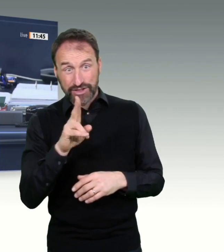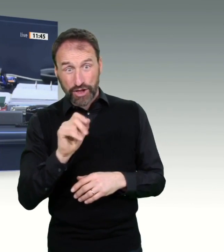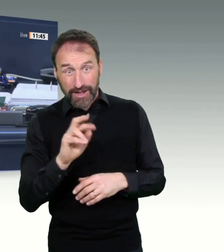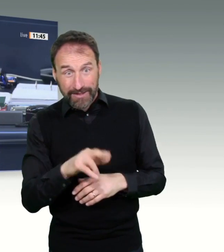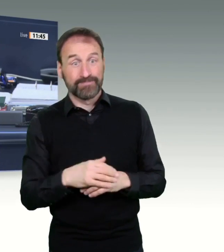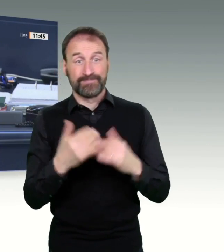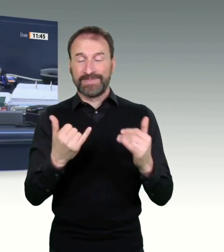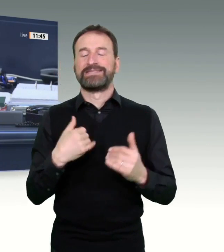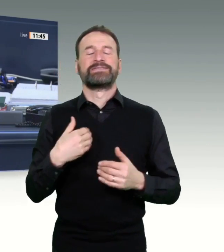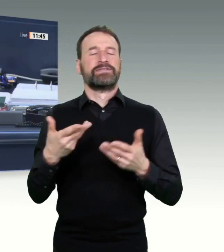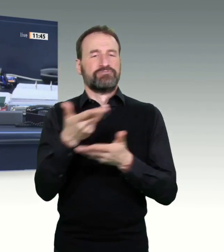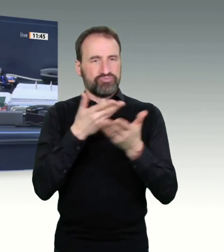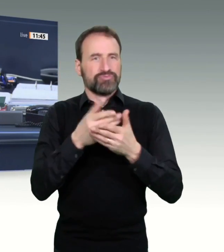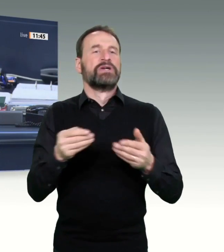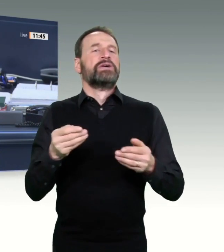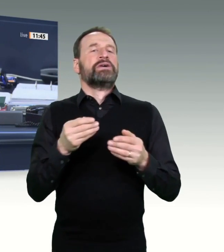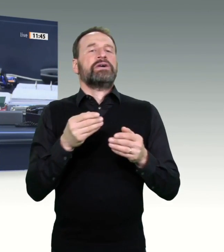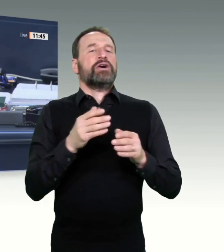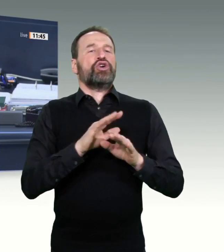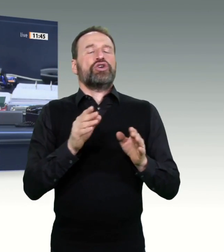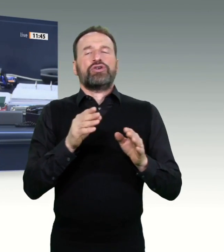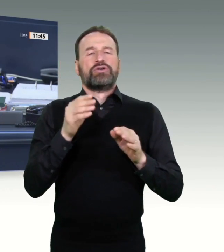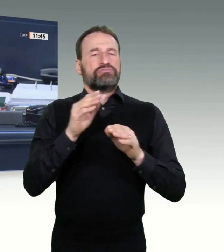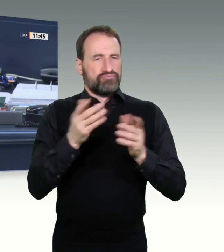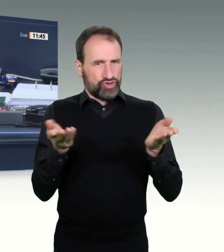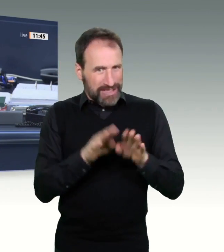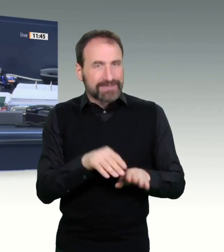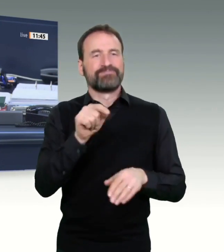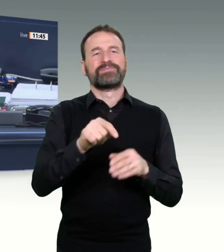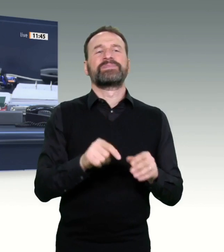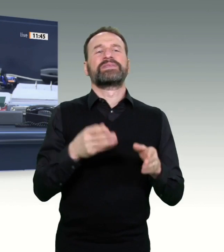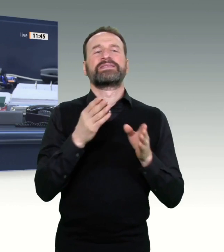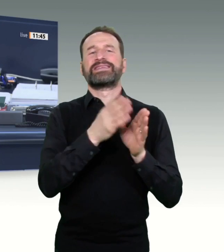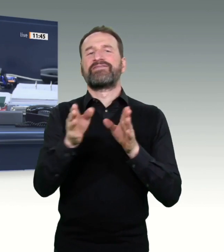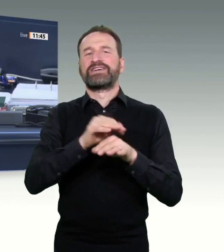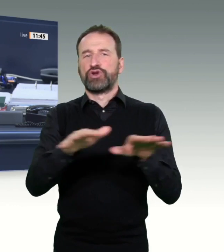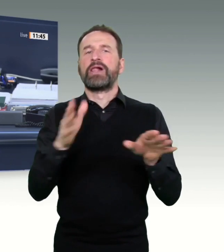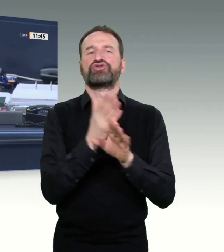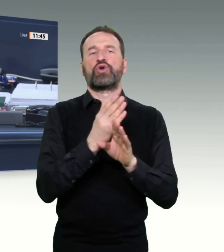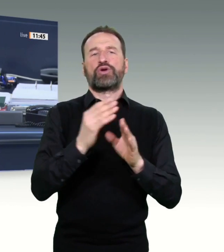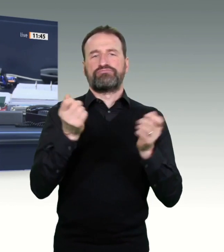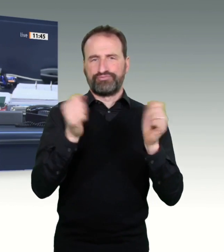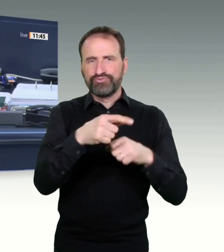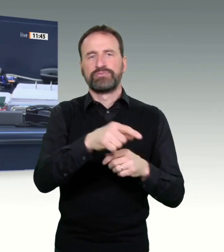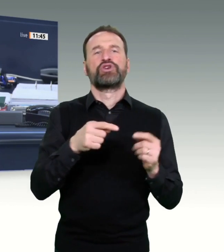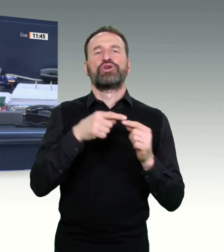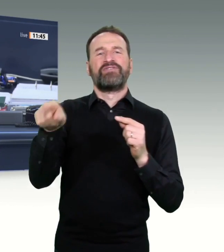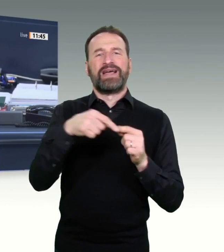a bis 26 c sowie Zusatzpunkt 7 Beratung mehrerer Vorlagen zur